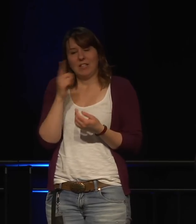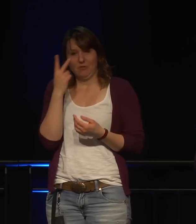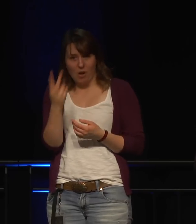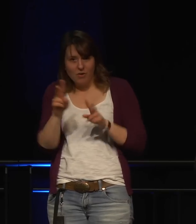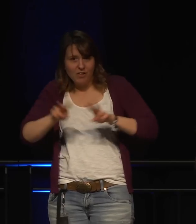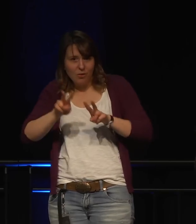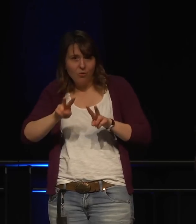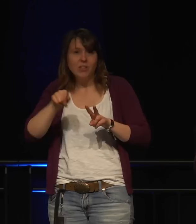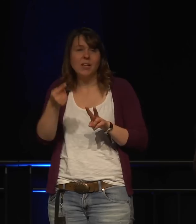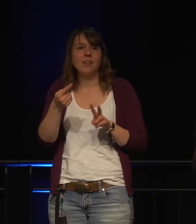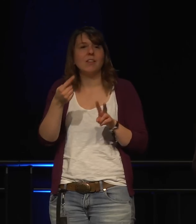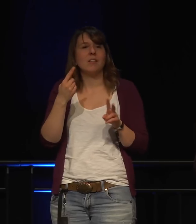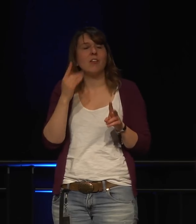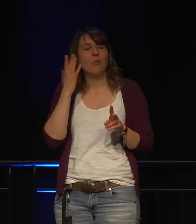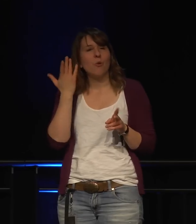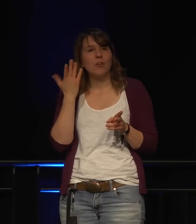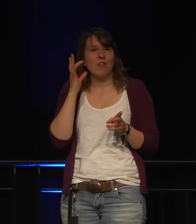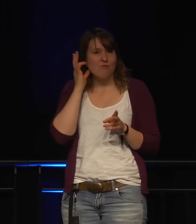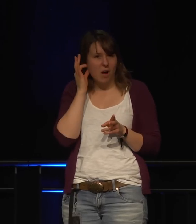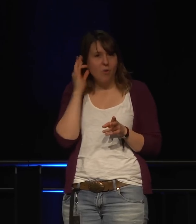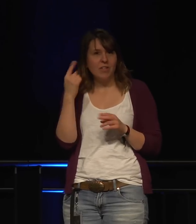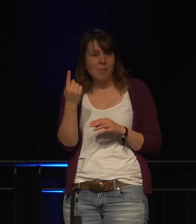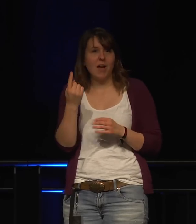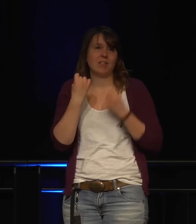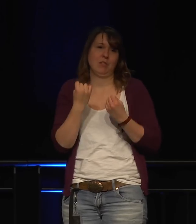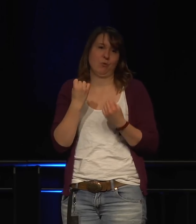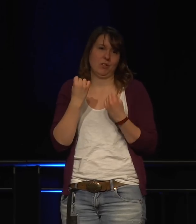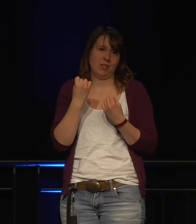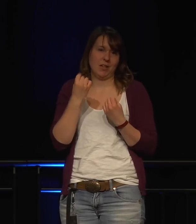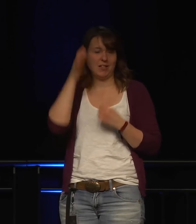Das war ein weiblicher Security Expert, die da Arbeit geleistet hat.